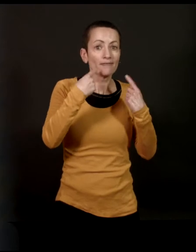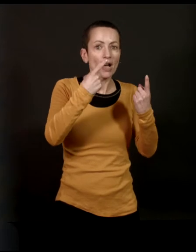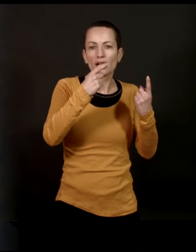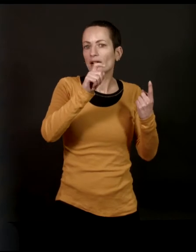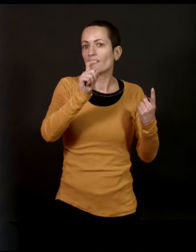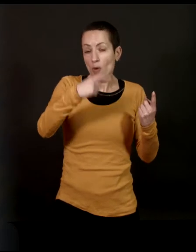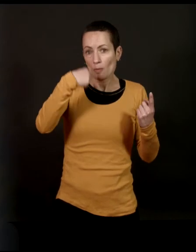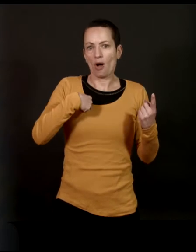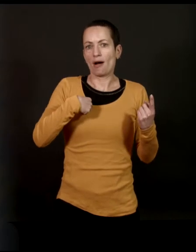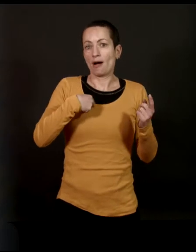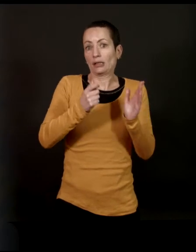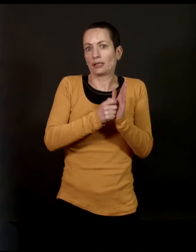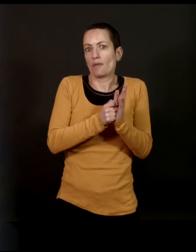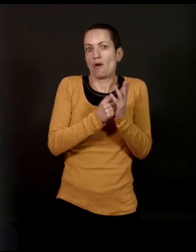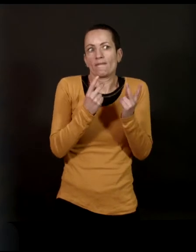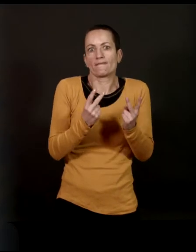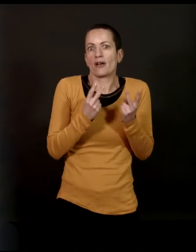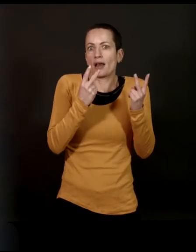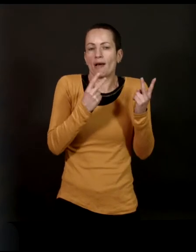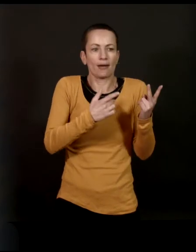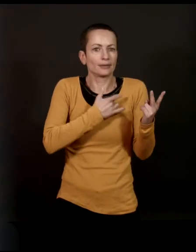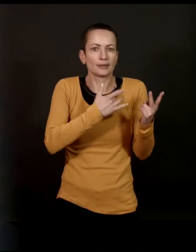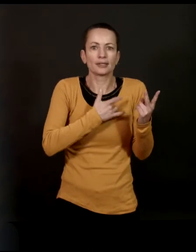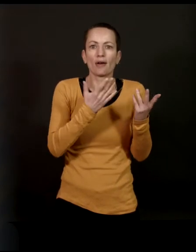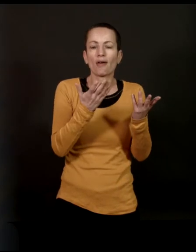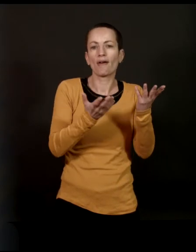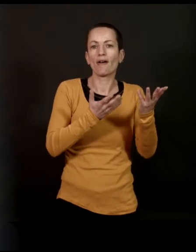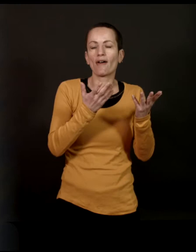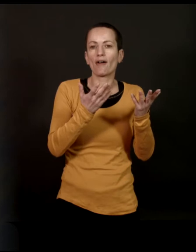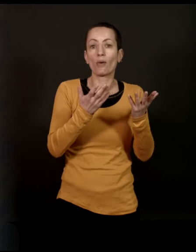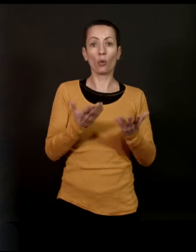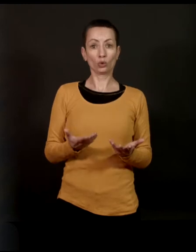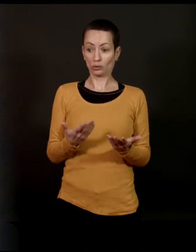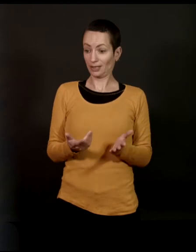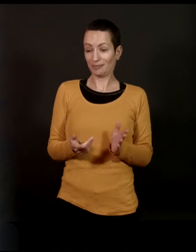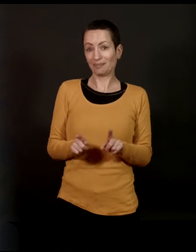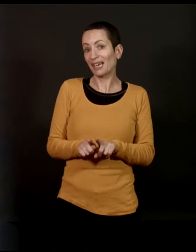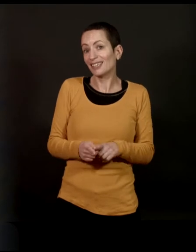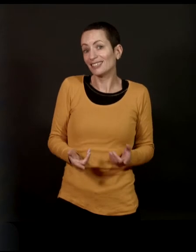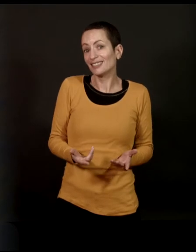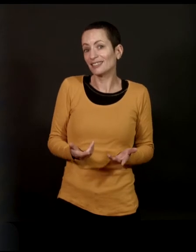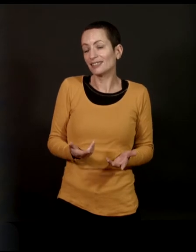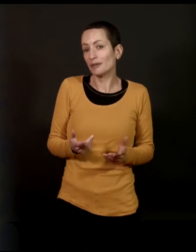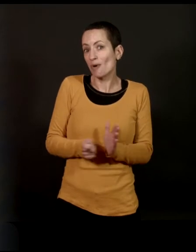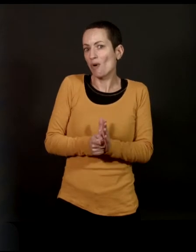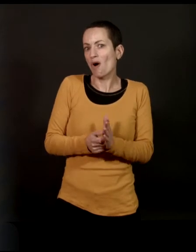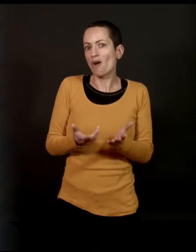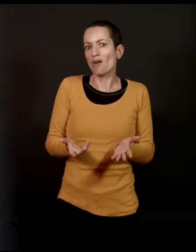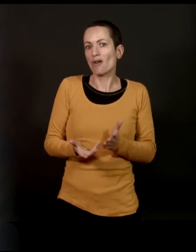Donc pour moi, c'est des moments précieux,'est des moments intéressants,'est des moments aujourd'hui aussi, d'une certaine manière,'est des moments